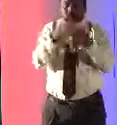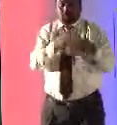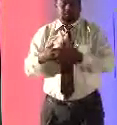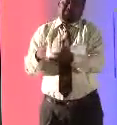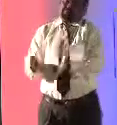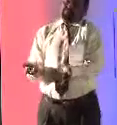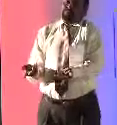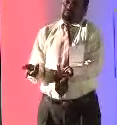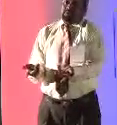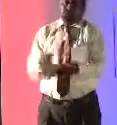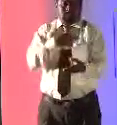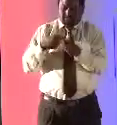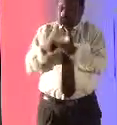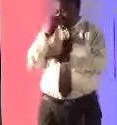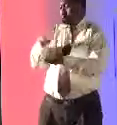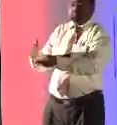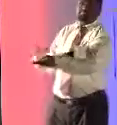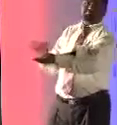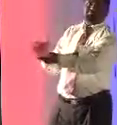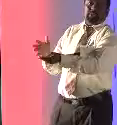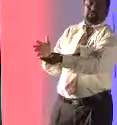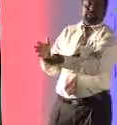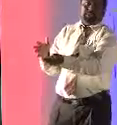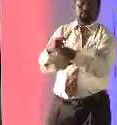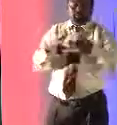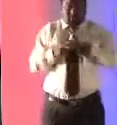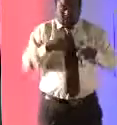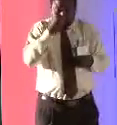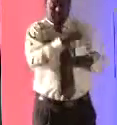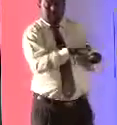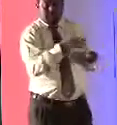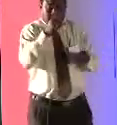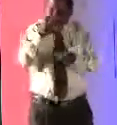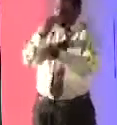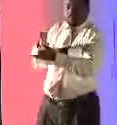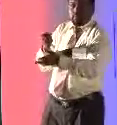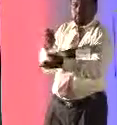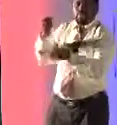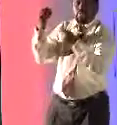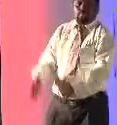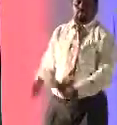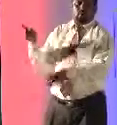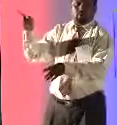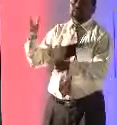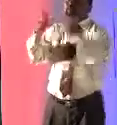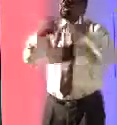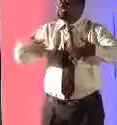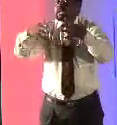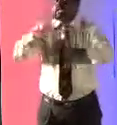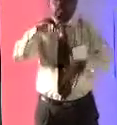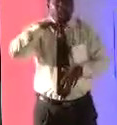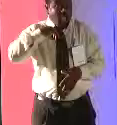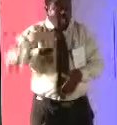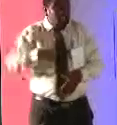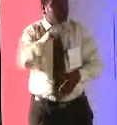في اللغة إشارة الأمريكية تختلف عن لغة الإشارة العربية أو لغة الإشارة الصينية ولذلك يجب أن